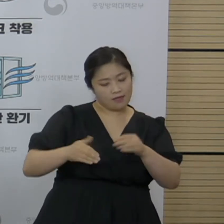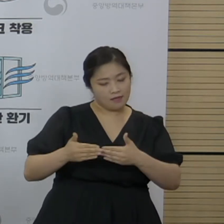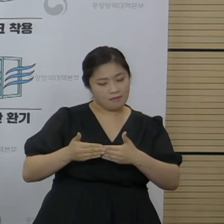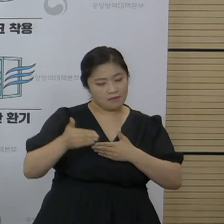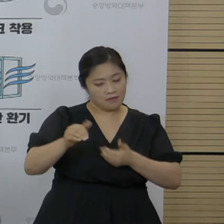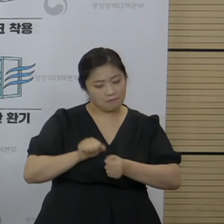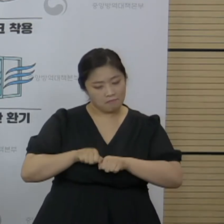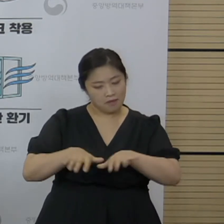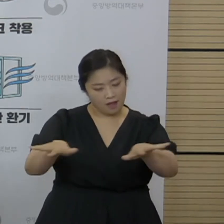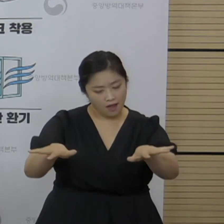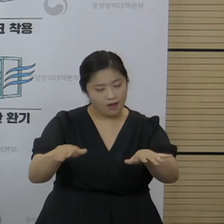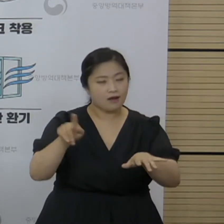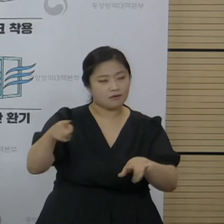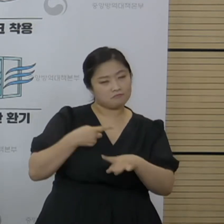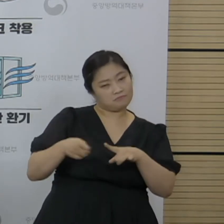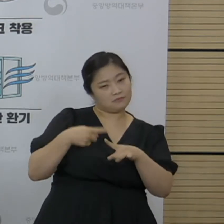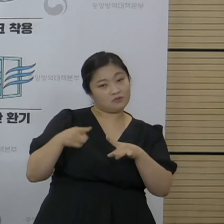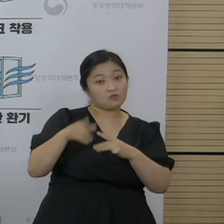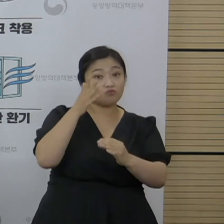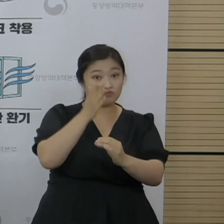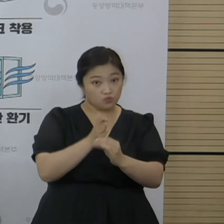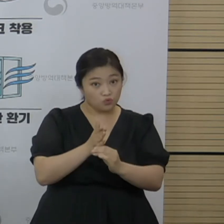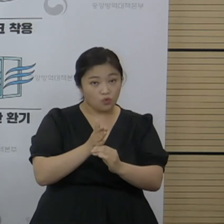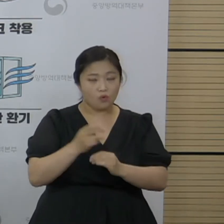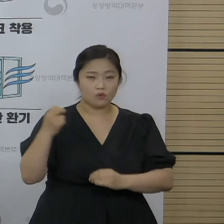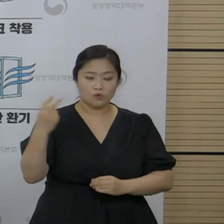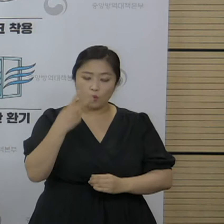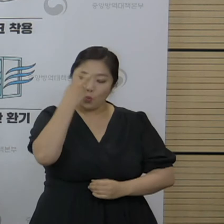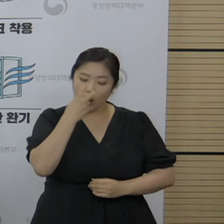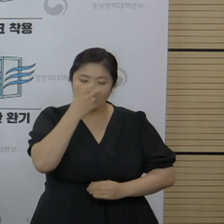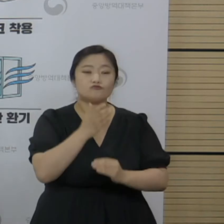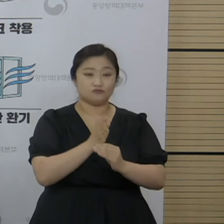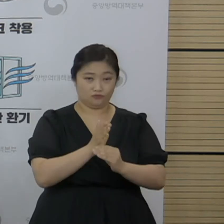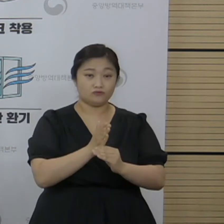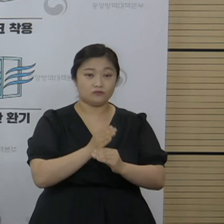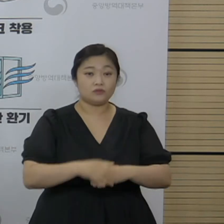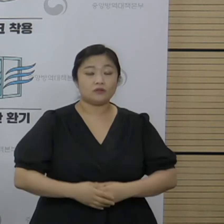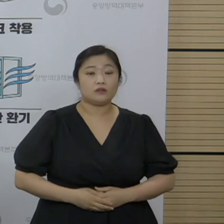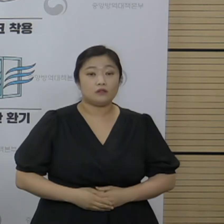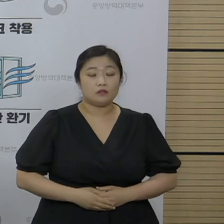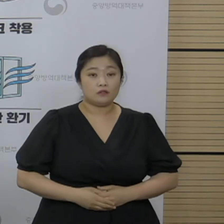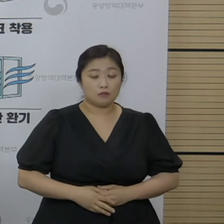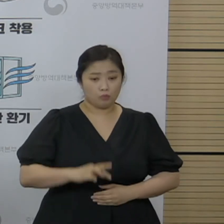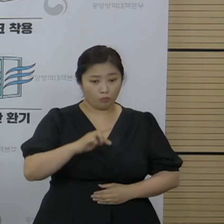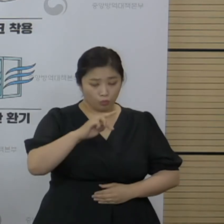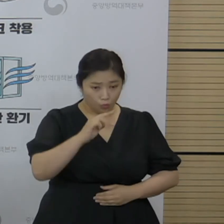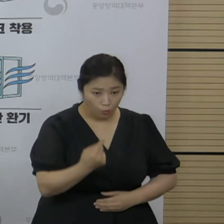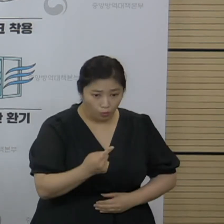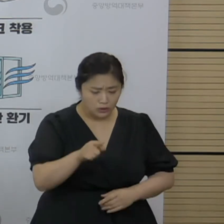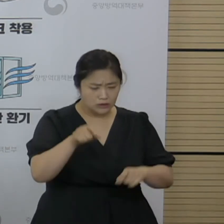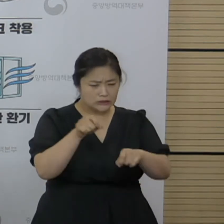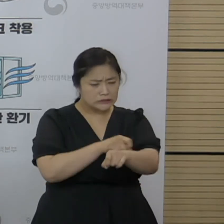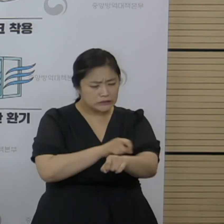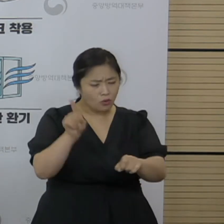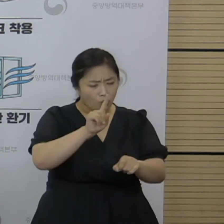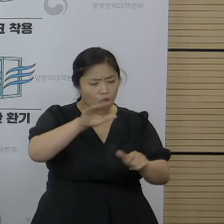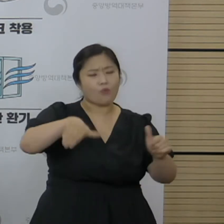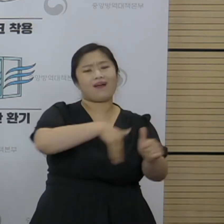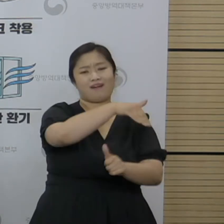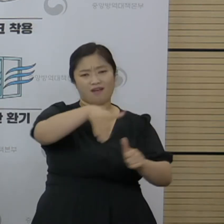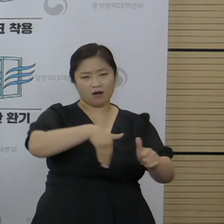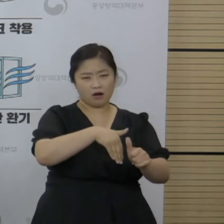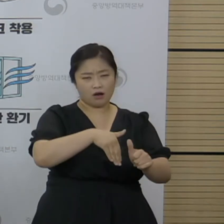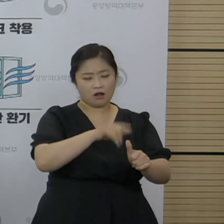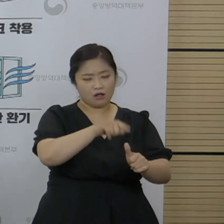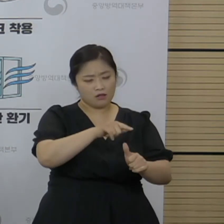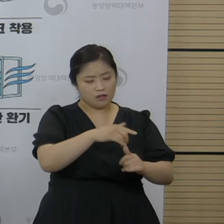보고 관리를 하고 있습니다. 그럼에도 불구하고 특정 환경, 환기가